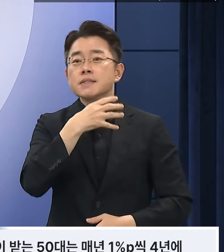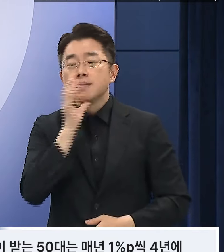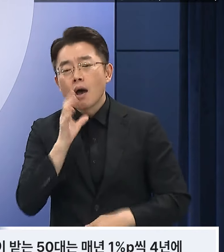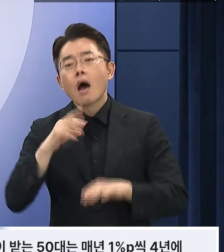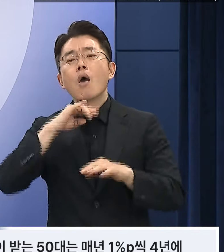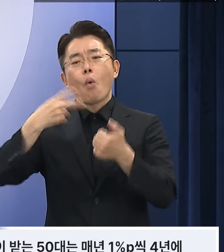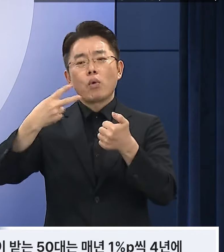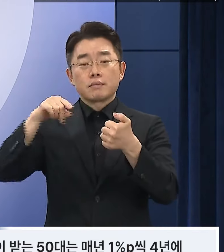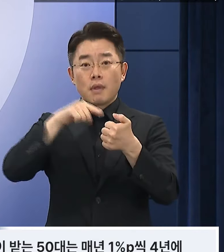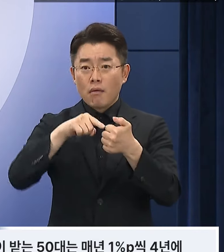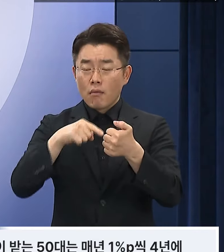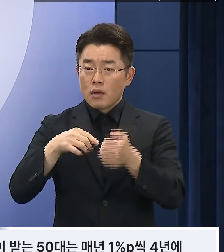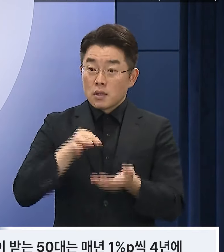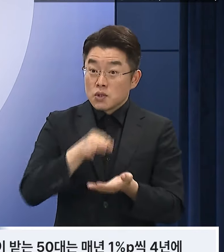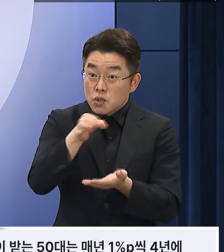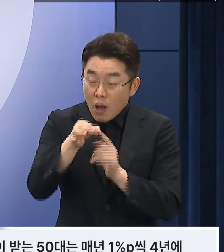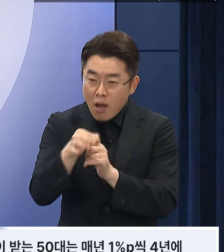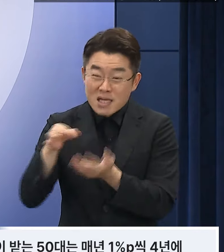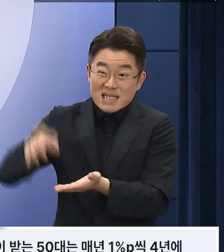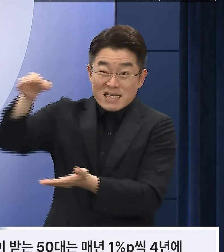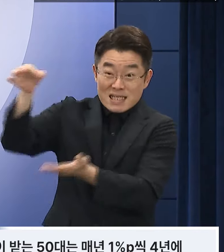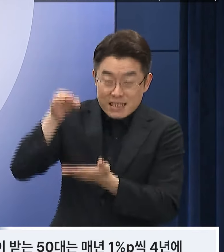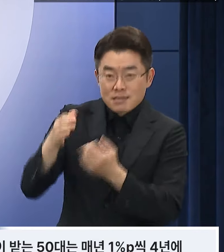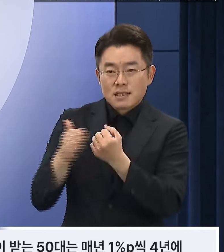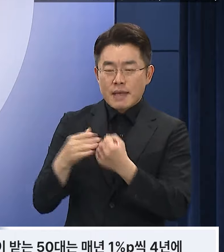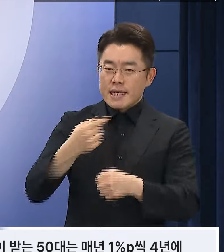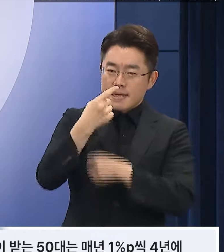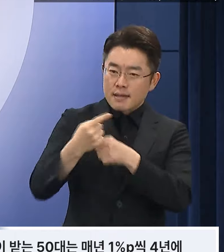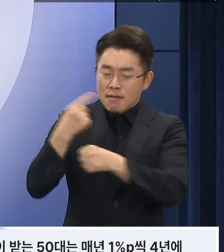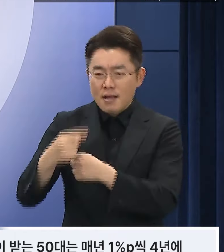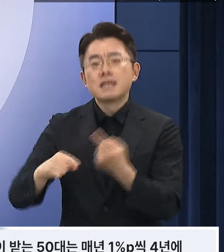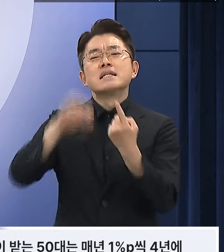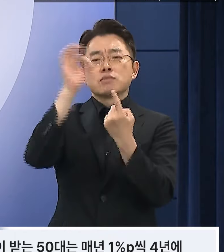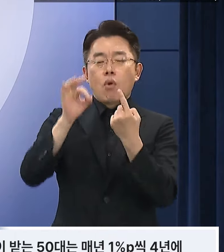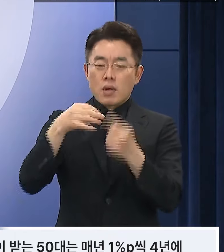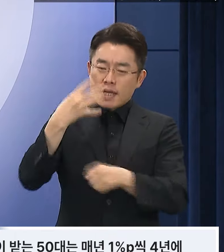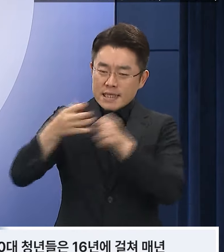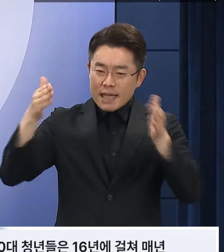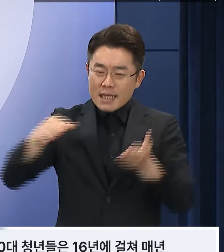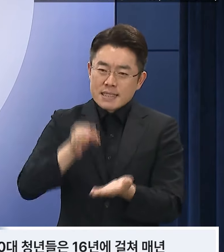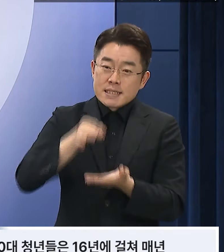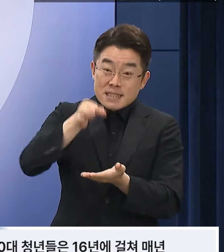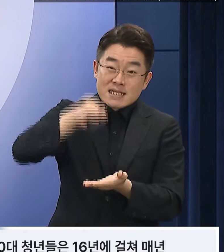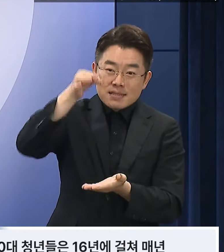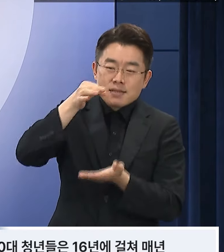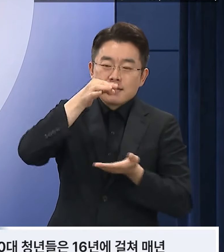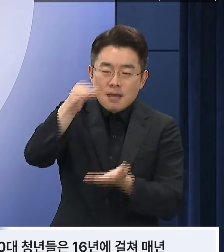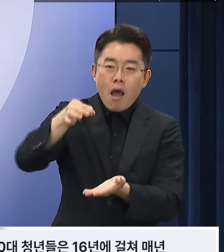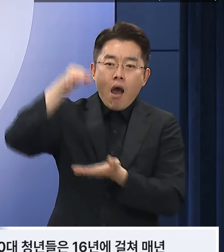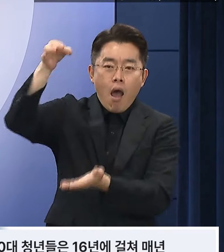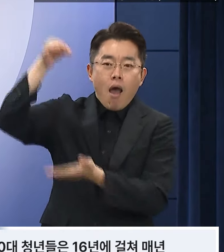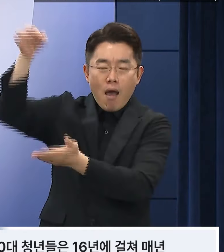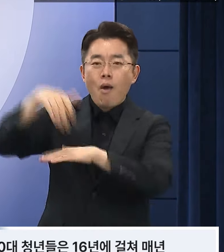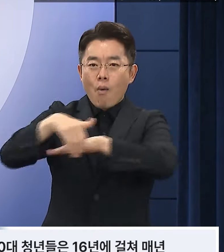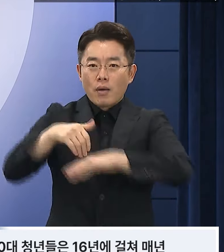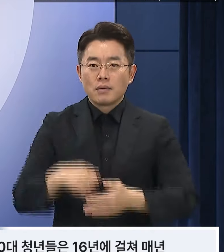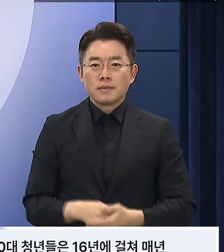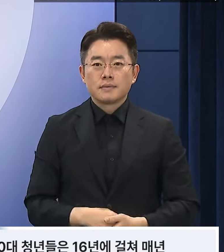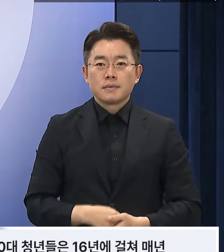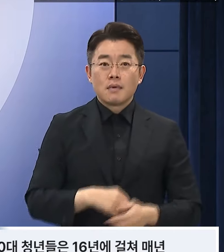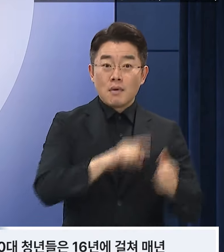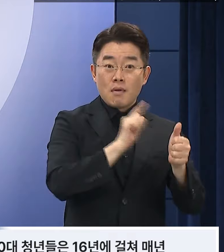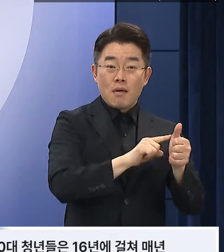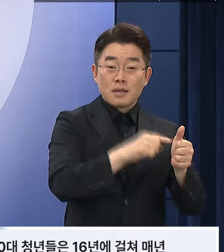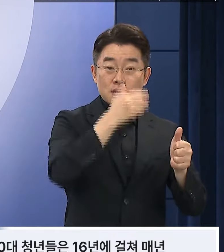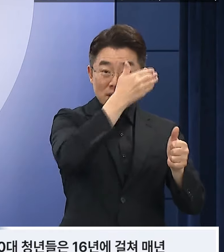매년 1%포인트씩 4년에 걸쳐 인상하겠습니다. 가장 오래 그리고 가장 많은 보험료를